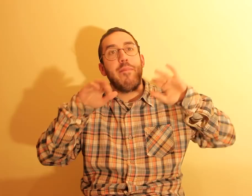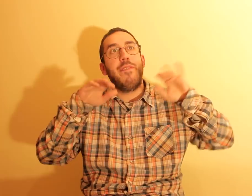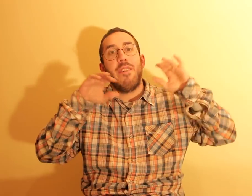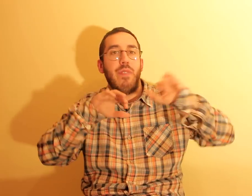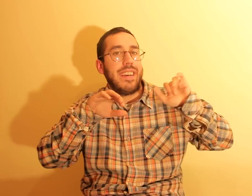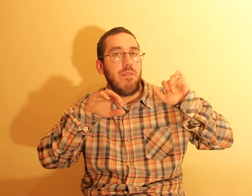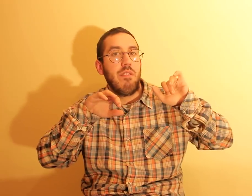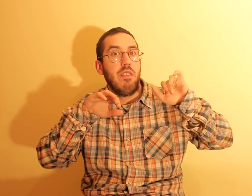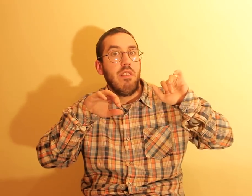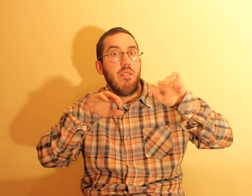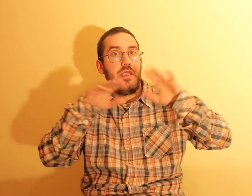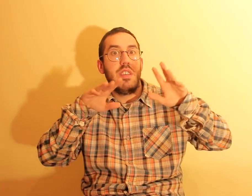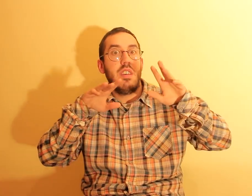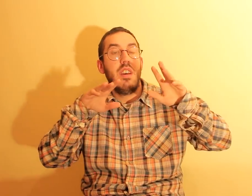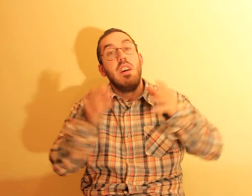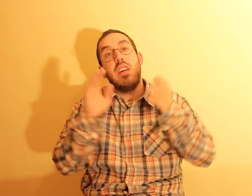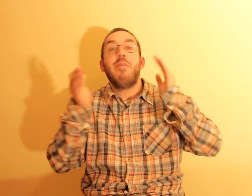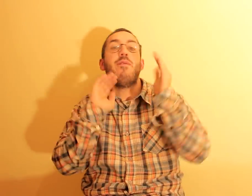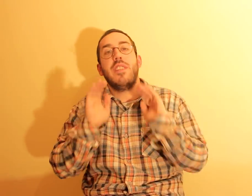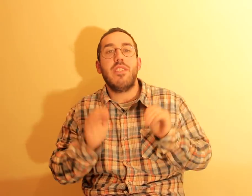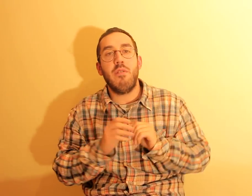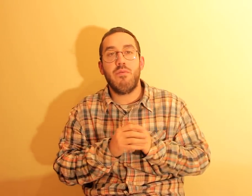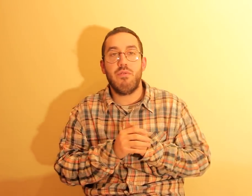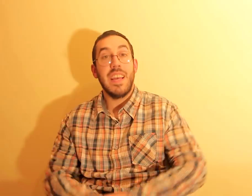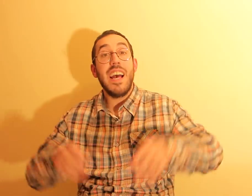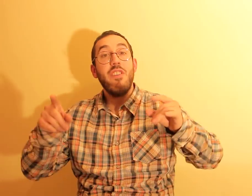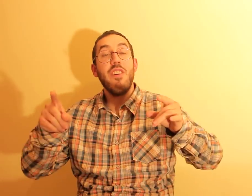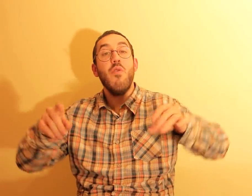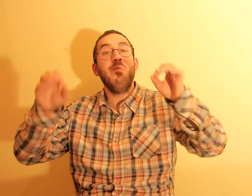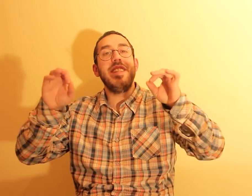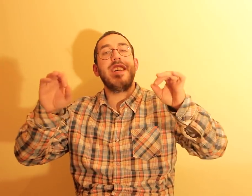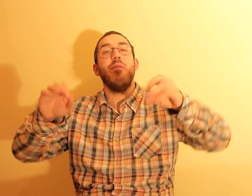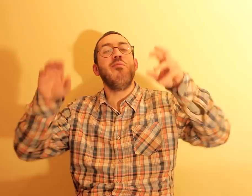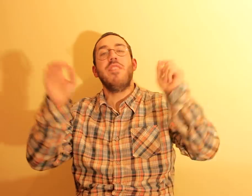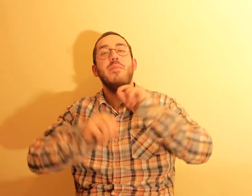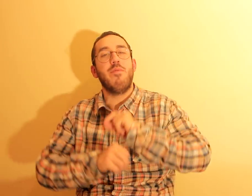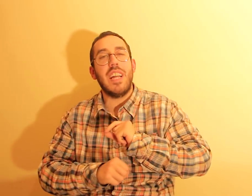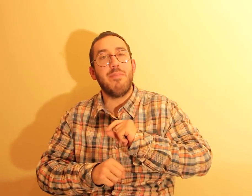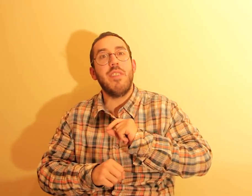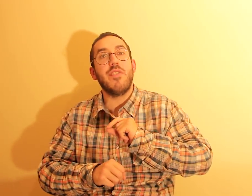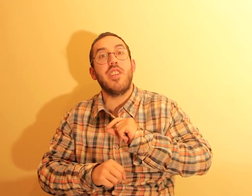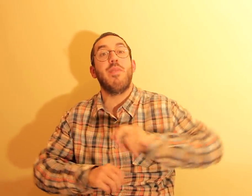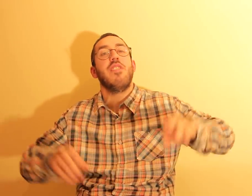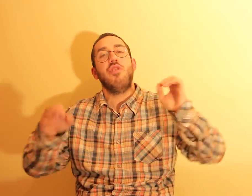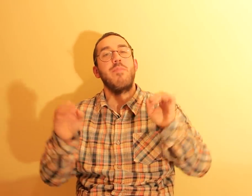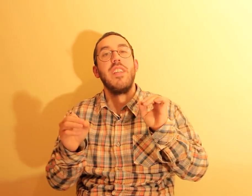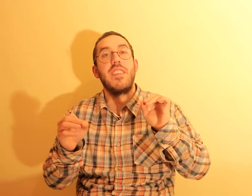abafar o eco, ou assim, que é para não fazer sons. Agora, uma dica muito importante, para vocês, para 2019,